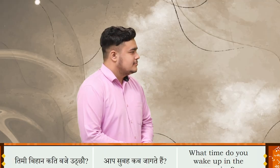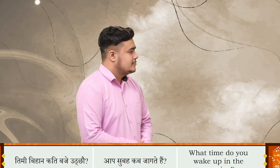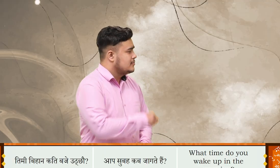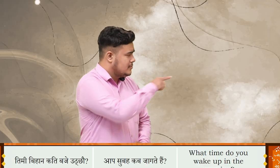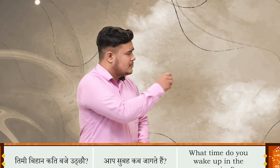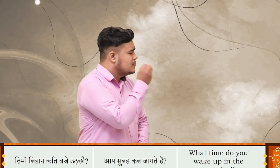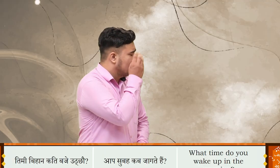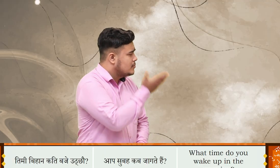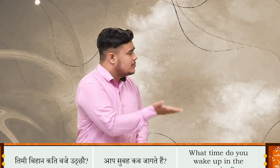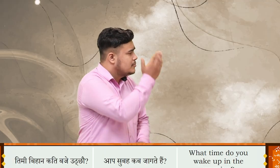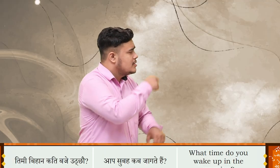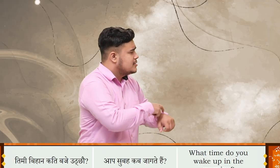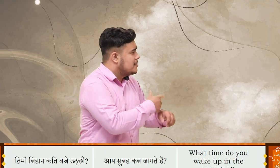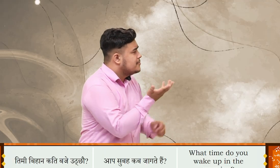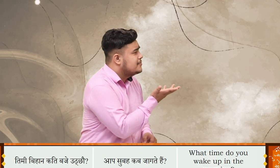तिम्रो भिवाणा कती बजे उड़ छा?